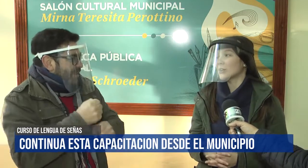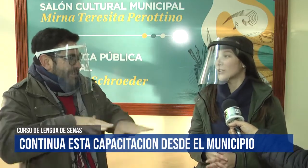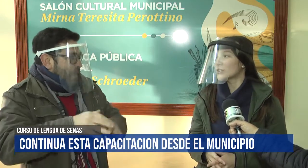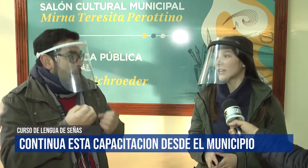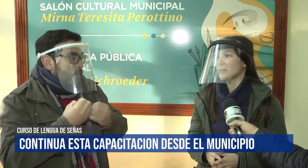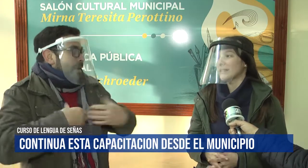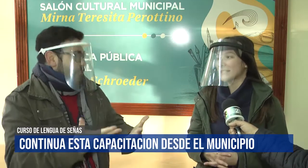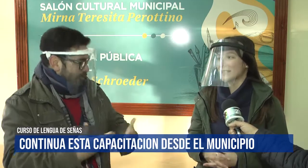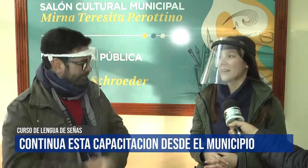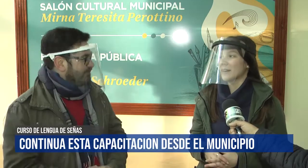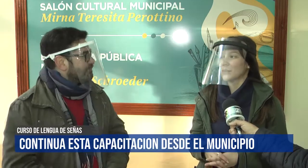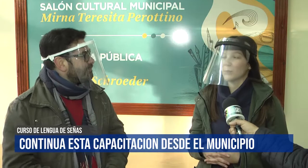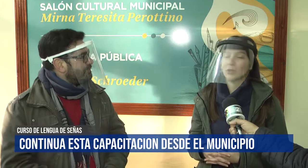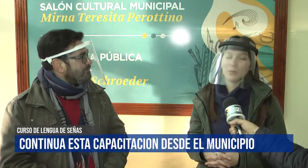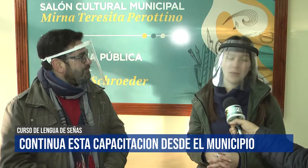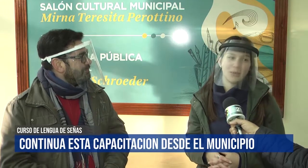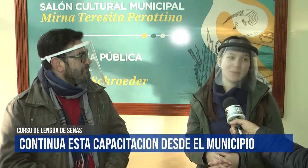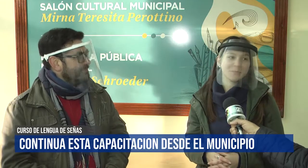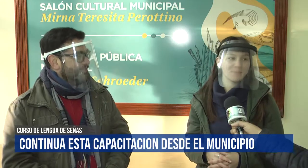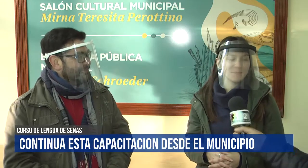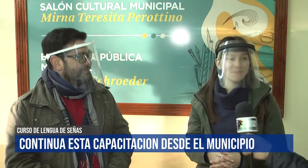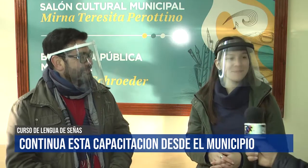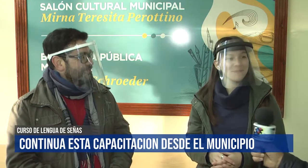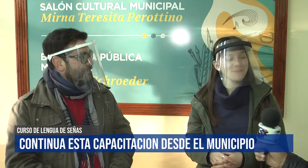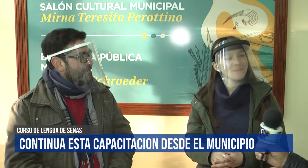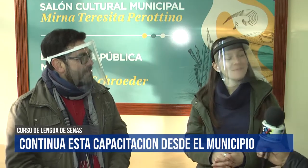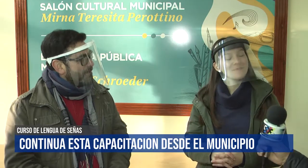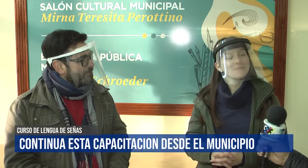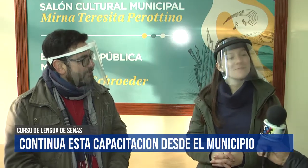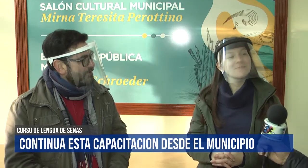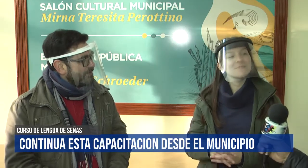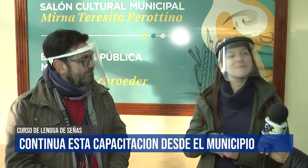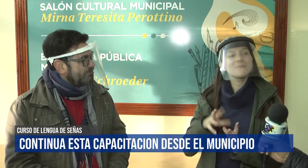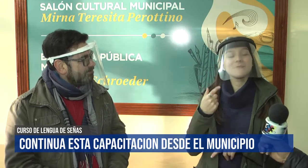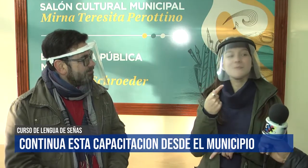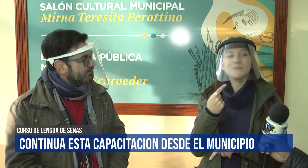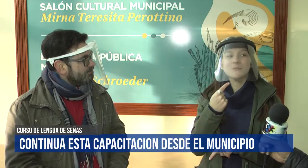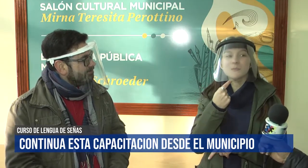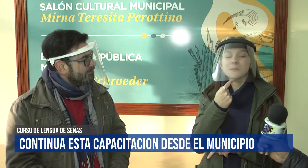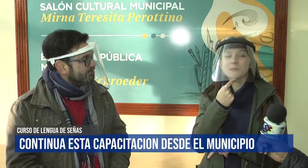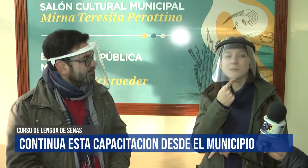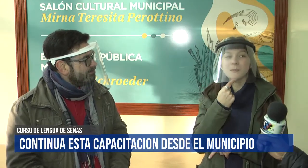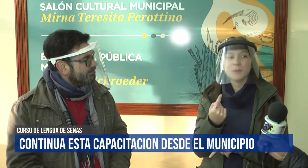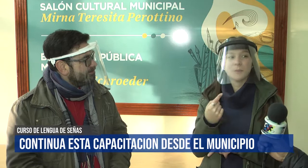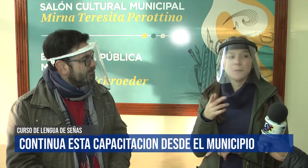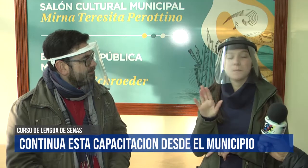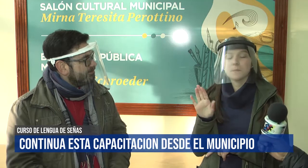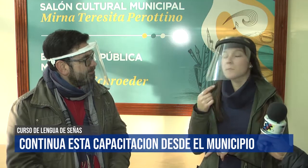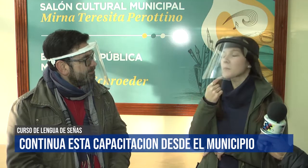conozcan y poder seguir trabajando juntos de mejor. Bueno. Y preguntarle, Edgar, también, cuánto tiempo hace que está en esta tarea de la